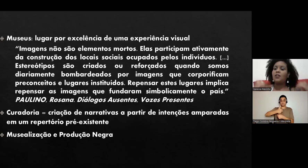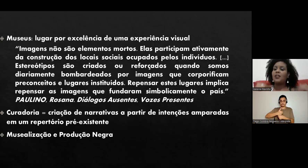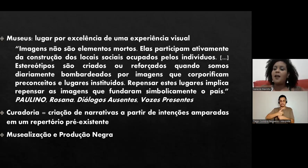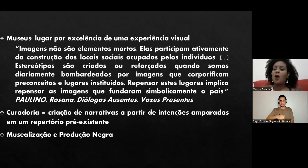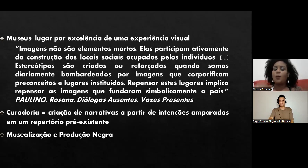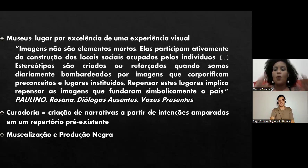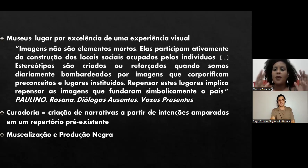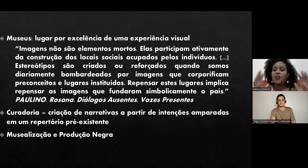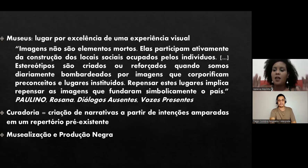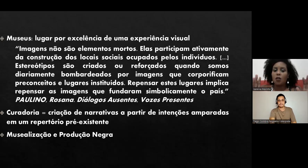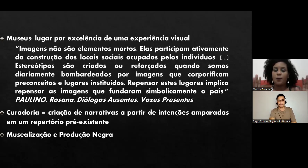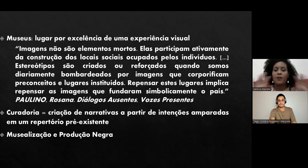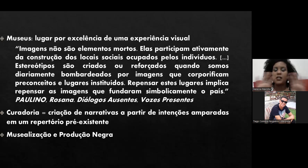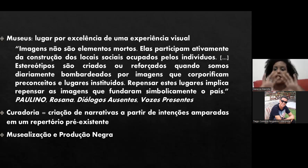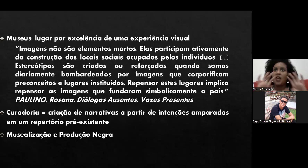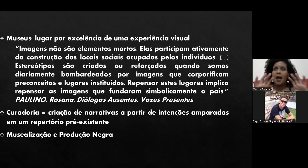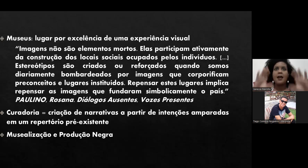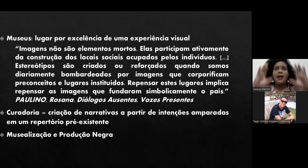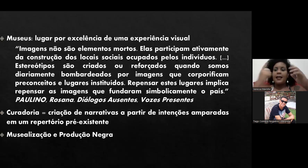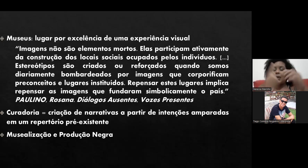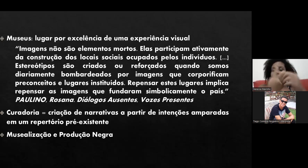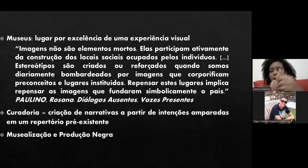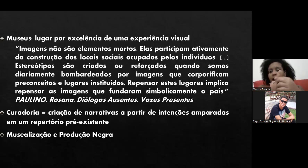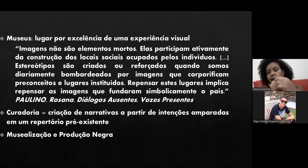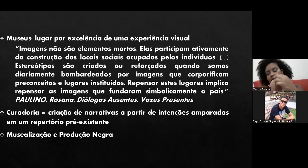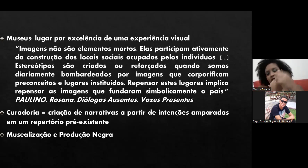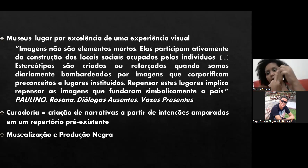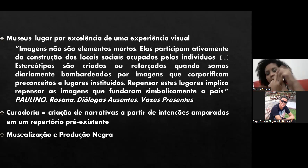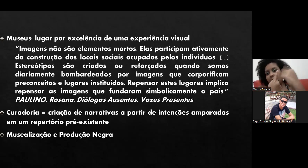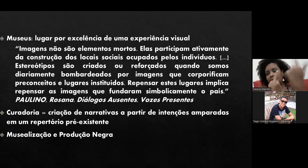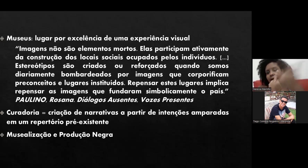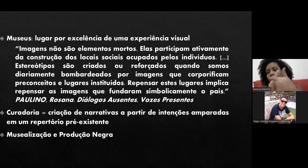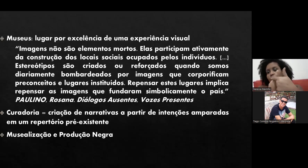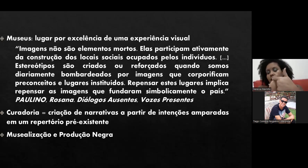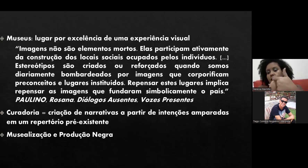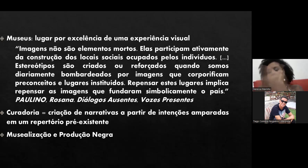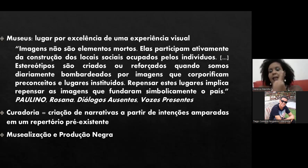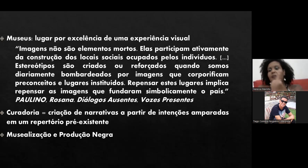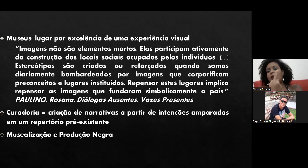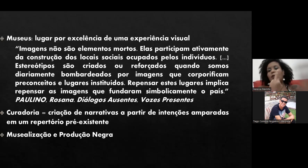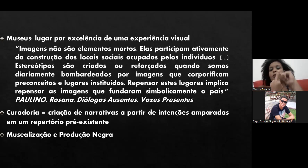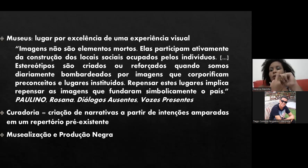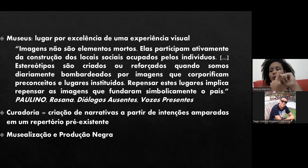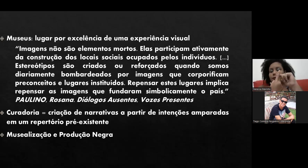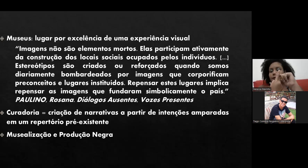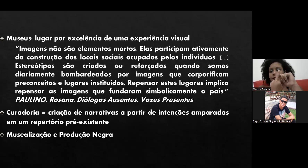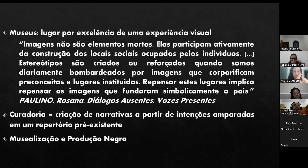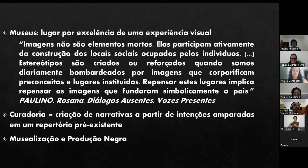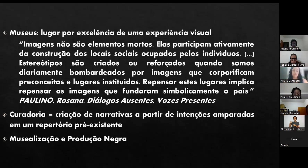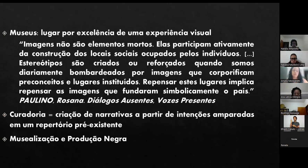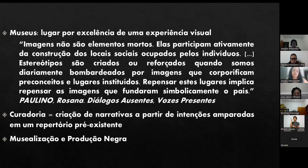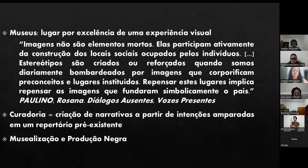criação de estereótipo. O que é estereótipo? É você achar que uma característica de uma pessoa daquele grupo social equivale ao grupo todo.